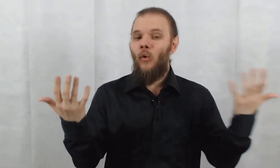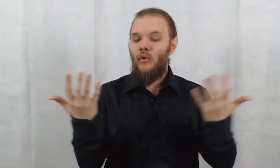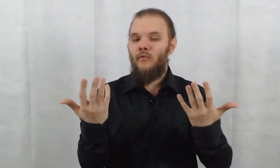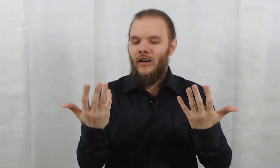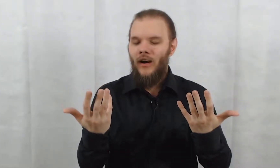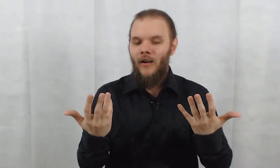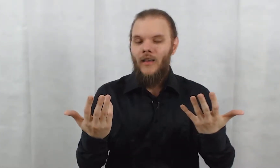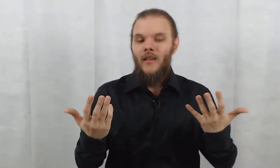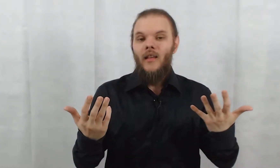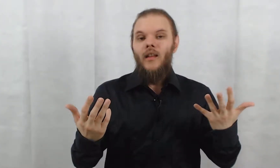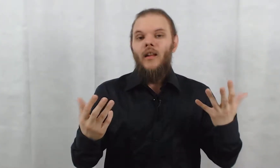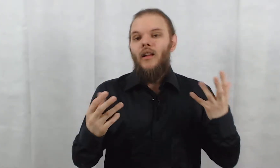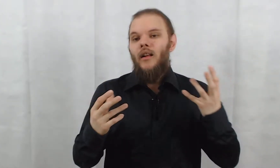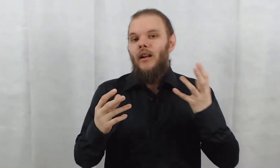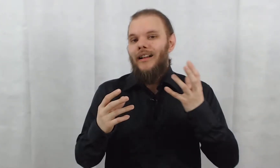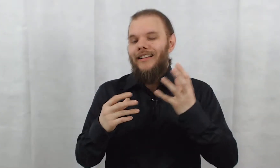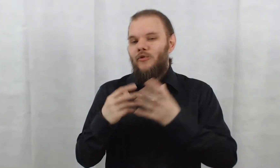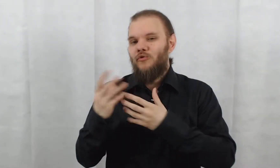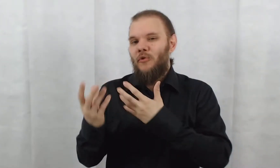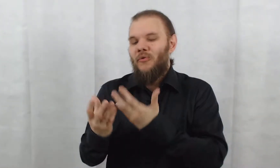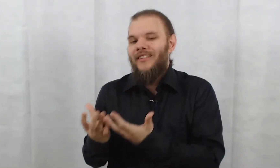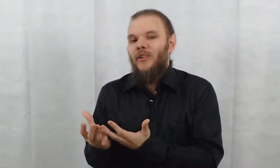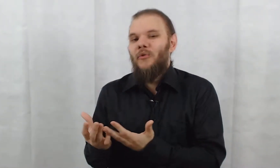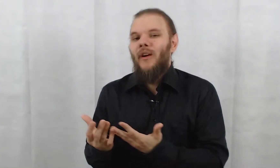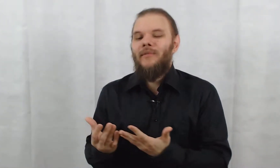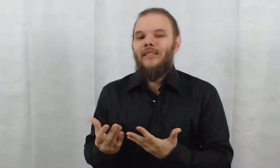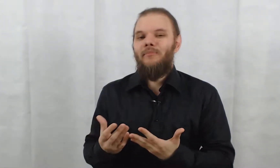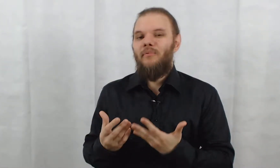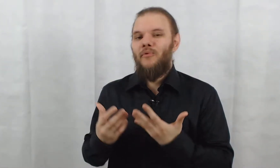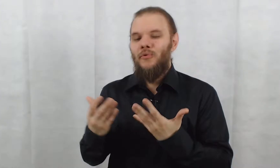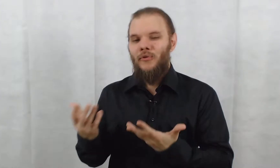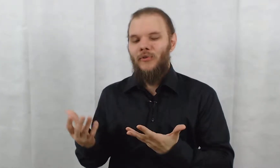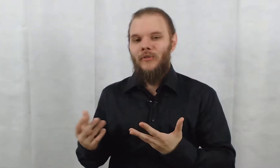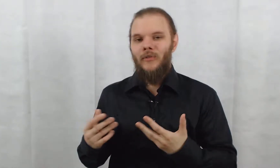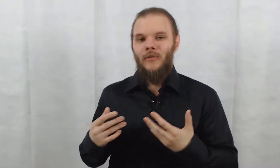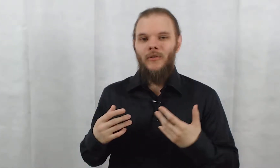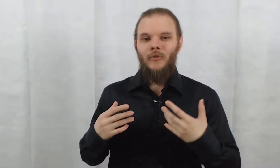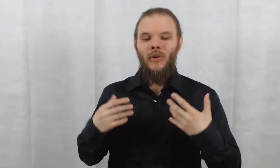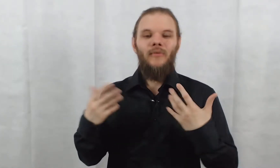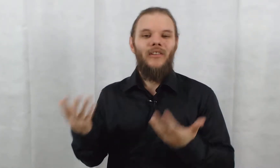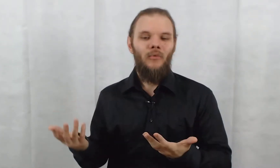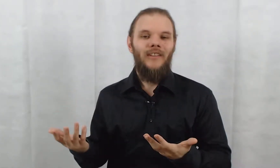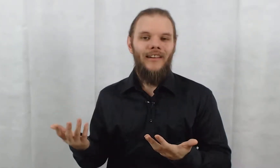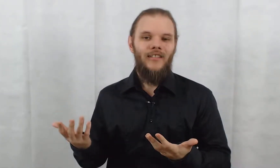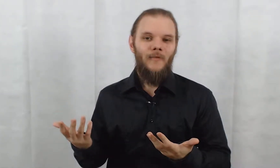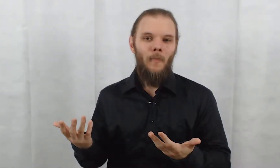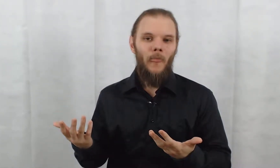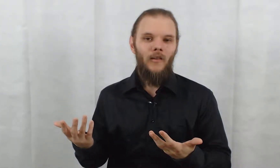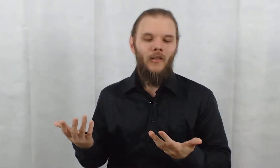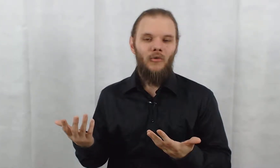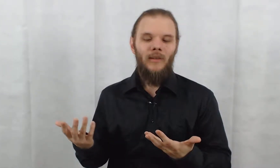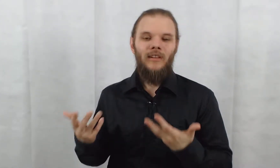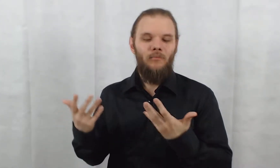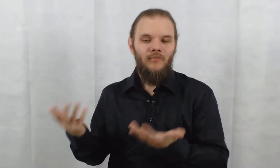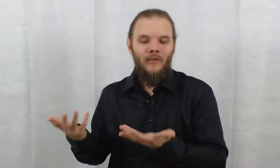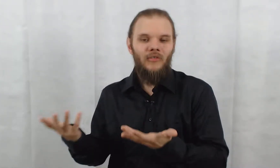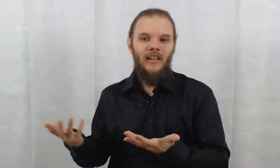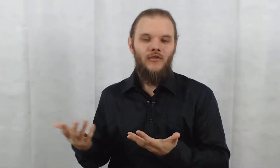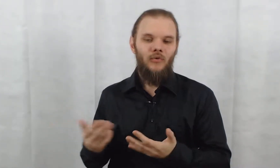on le voit là. Je me suis dit qu'on aurait peut-être plus de réflexion d'Alec. qu'on dirait peut-être davantage sur